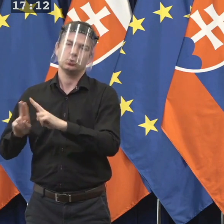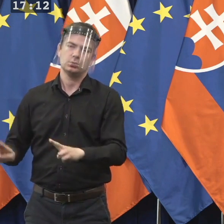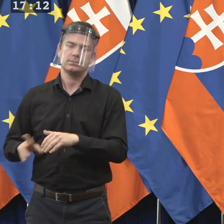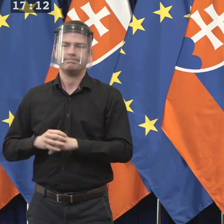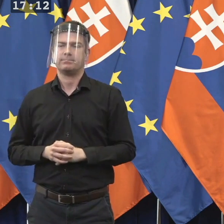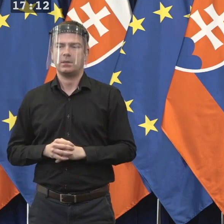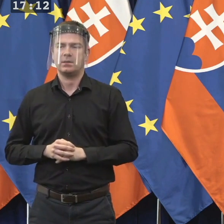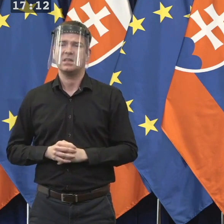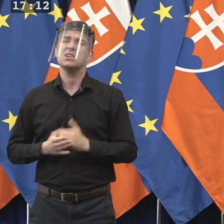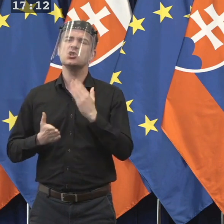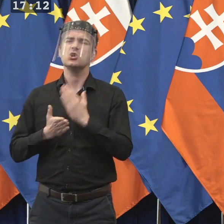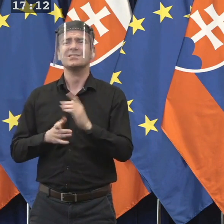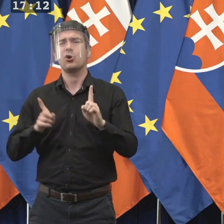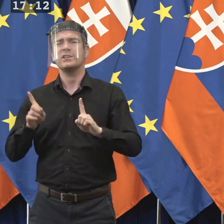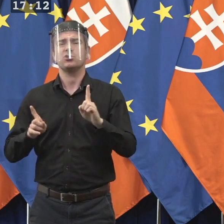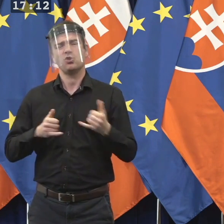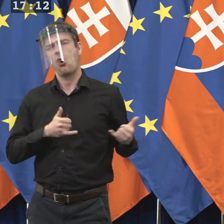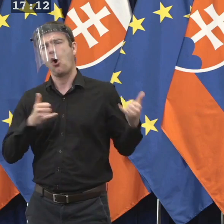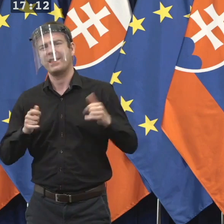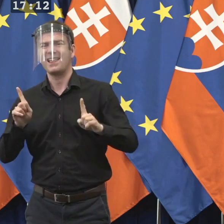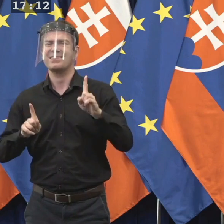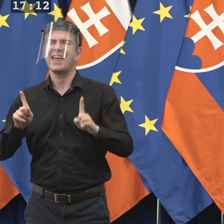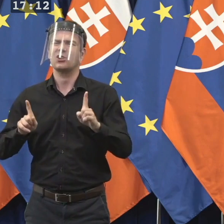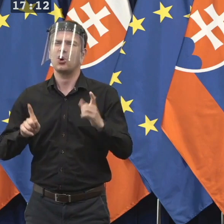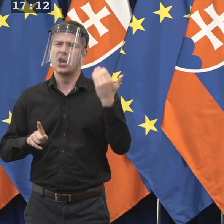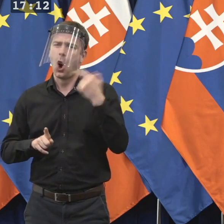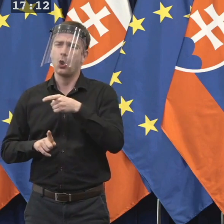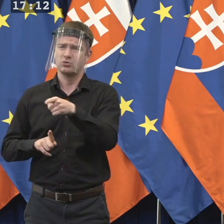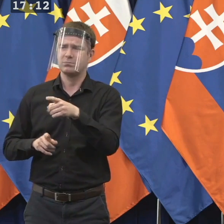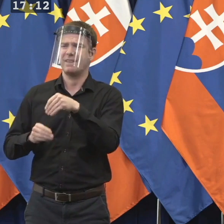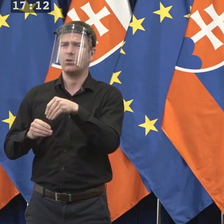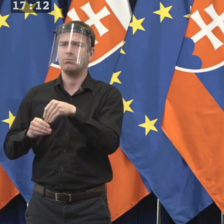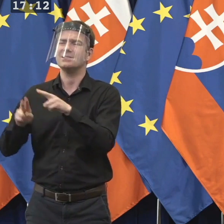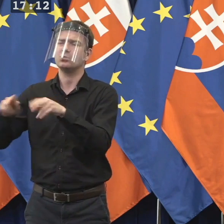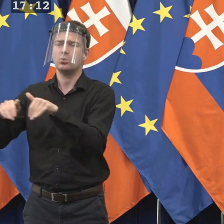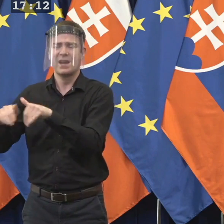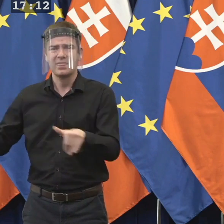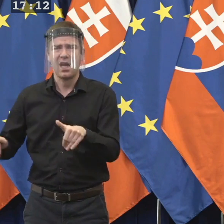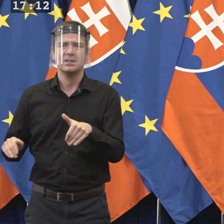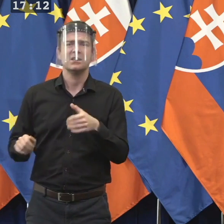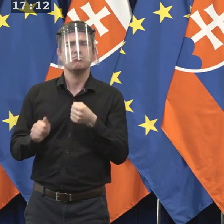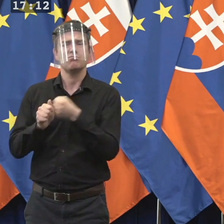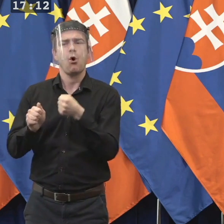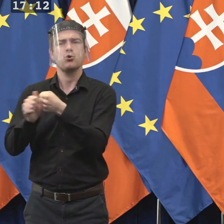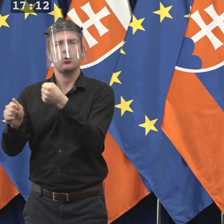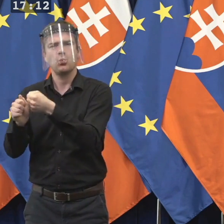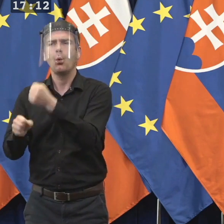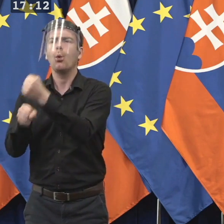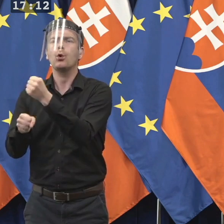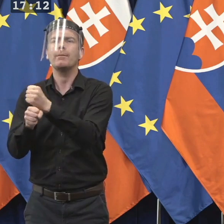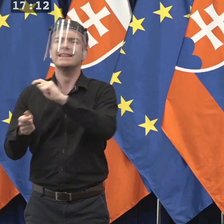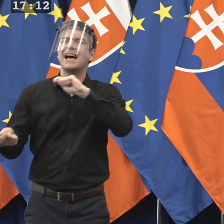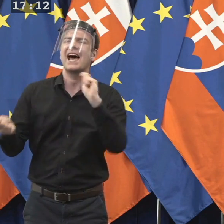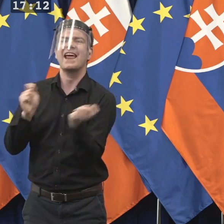niečím, čo sa mohlo javiť ako naivné alebo niečo, čo sa mohlo javiť ako nemožné poraziť. A tým pádom si